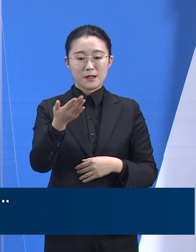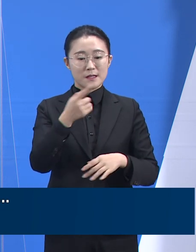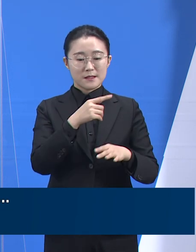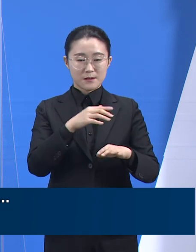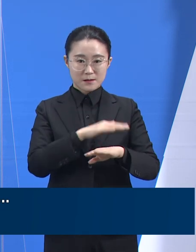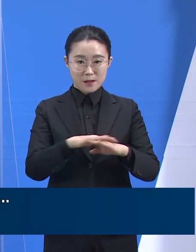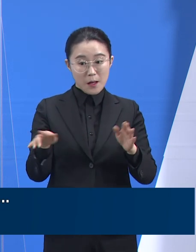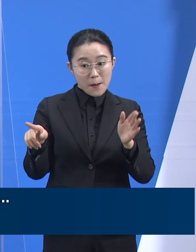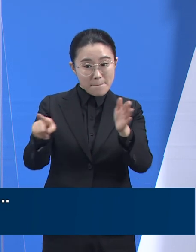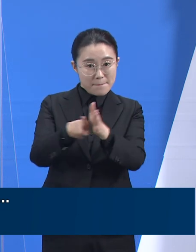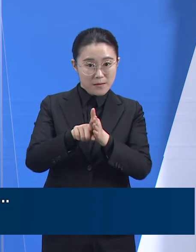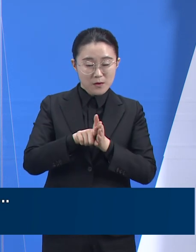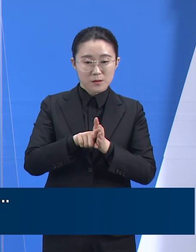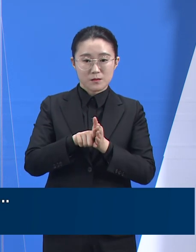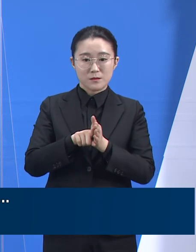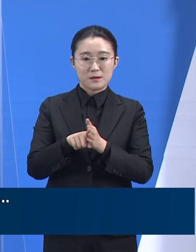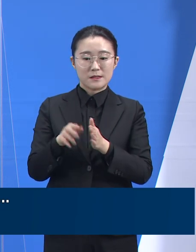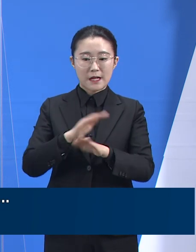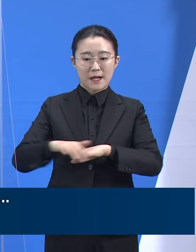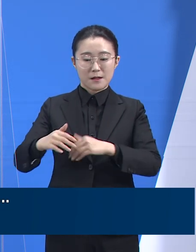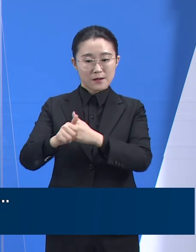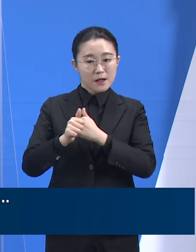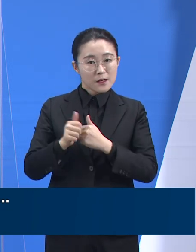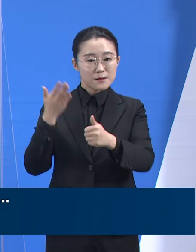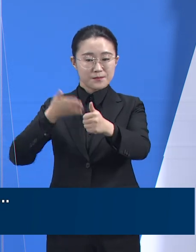철저하게 준수해 주시기를 부탁드립니다. 감사합니다. 감사합니다. 감사합니다. 감사합니다. 감사합니다.